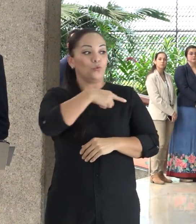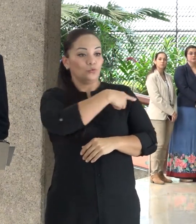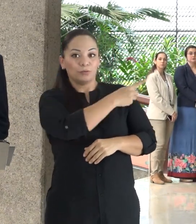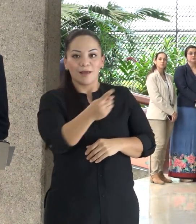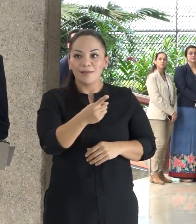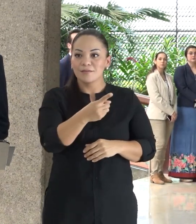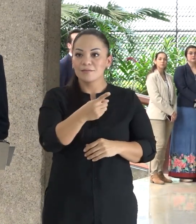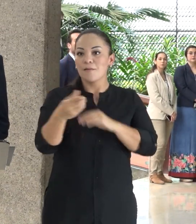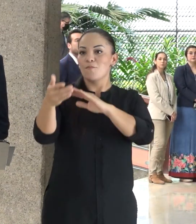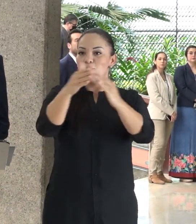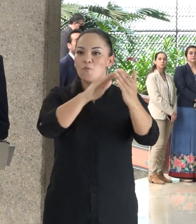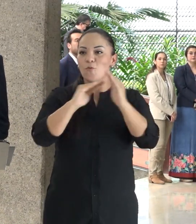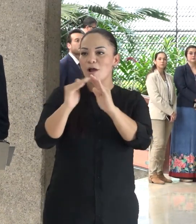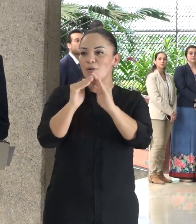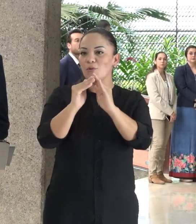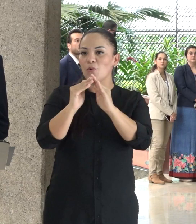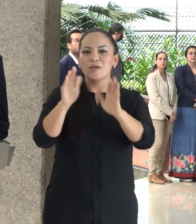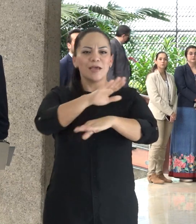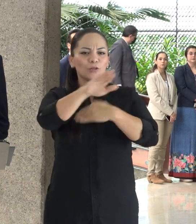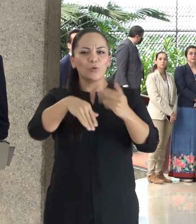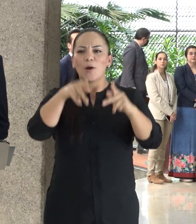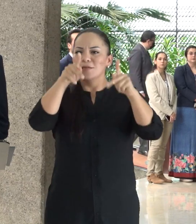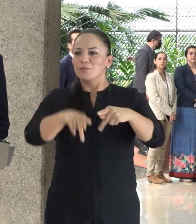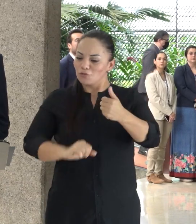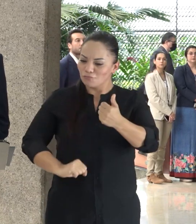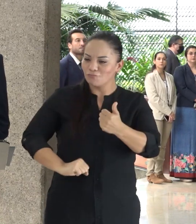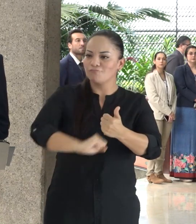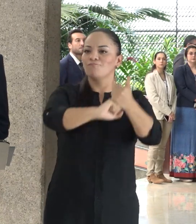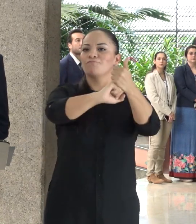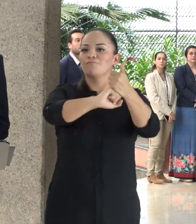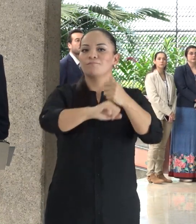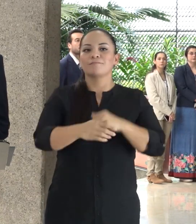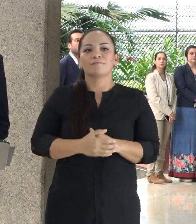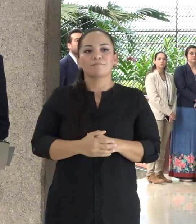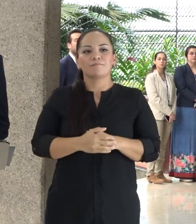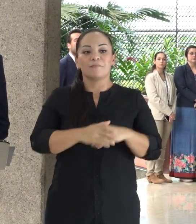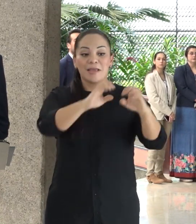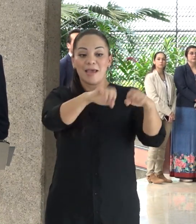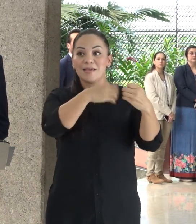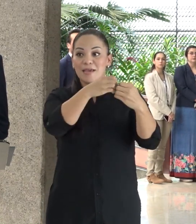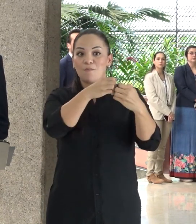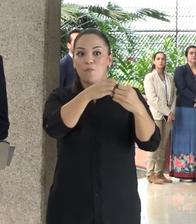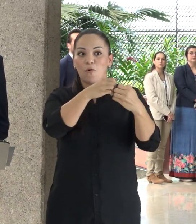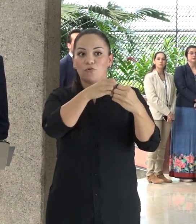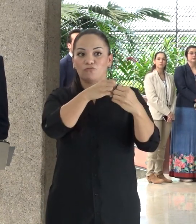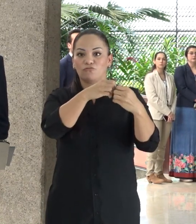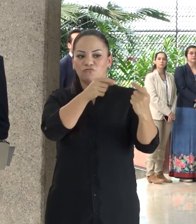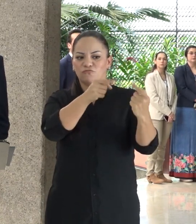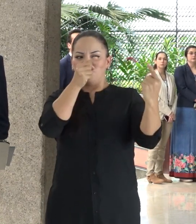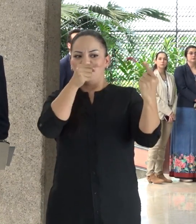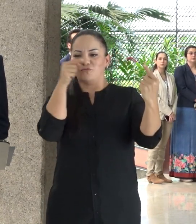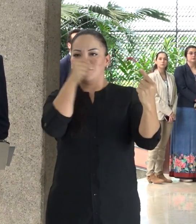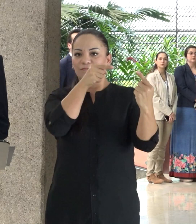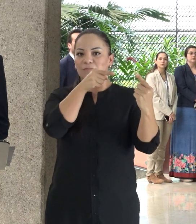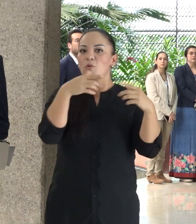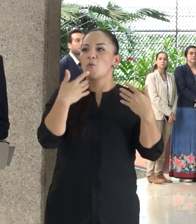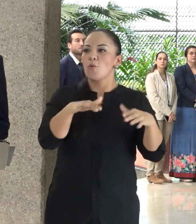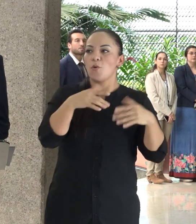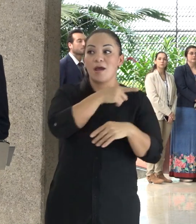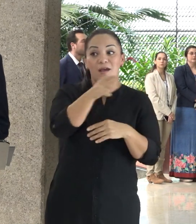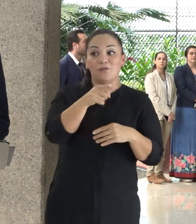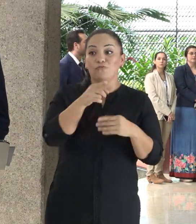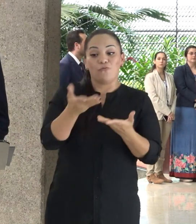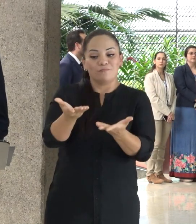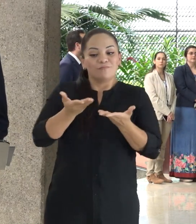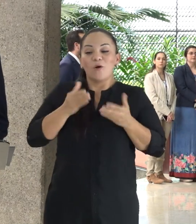pueblo y a la afición detrás. Y a rivales que no van a querer darnos ni un